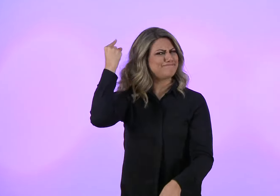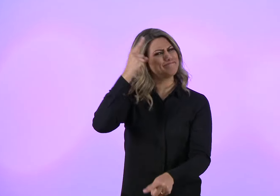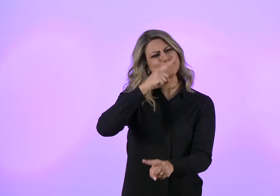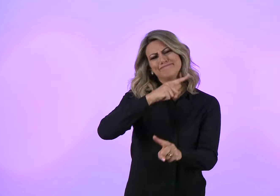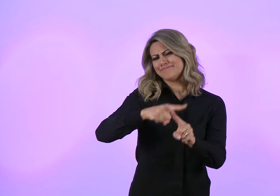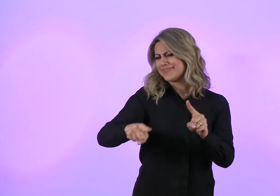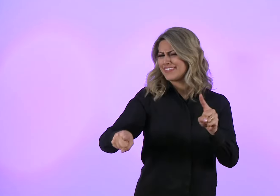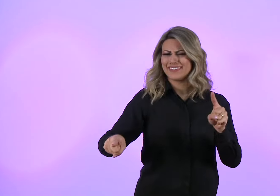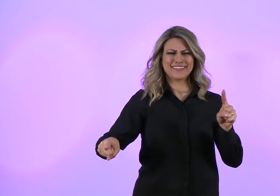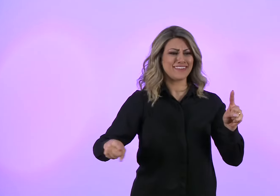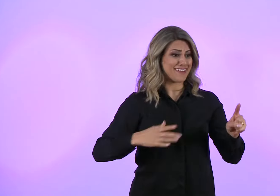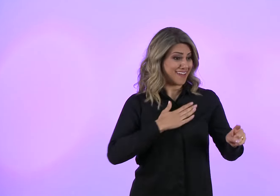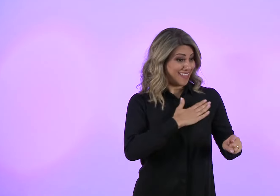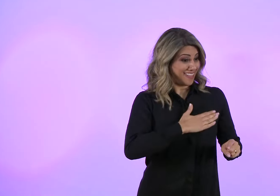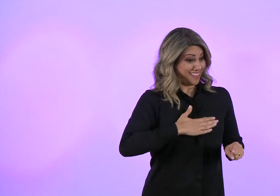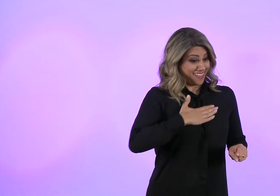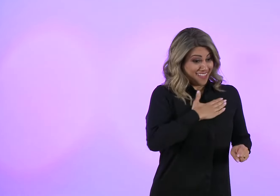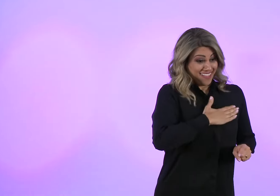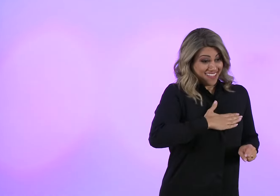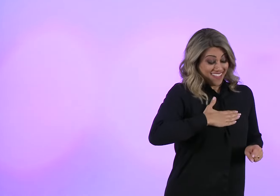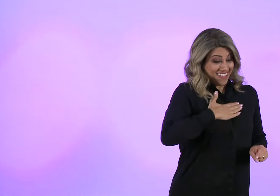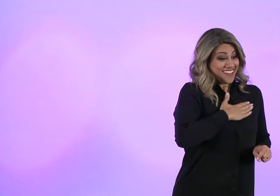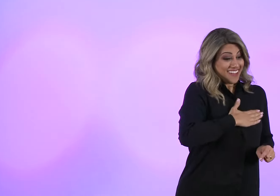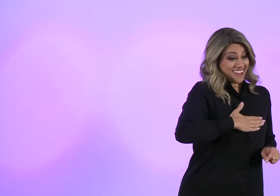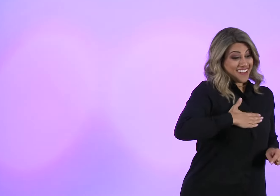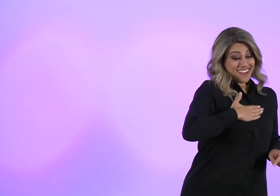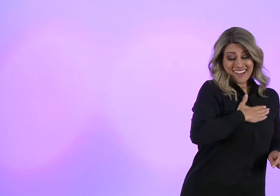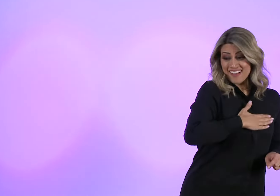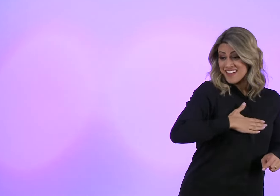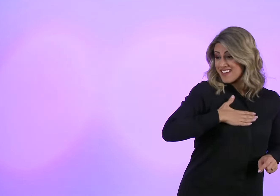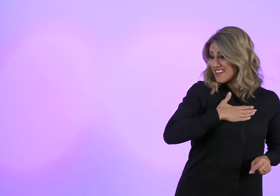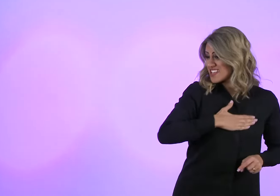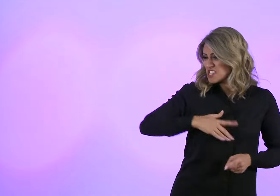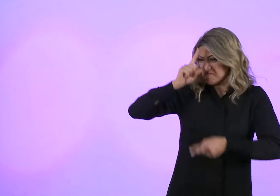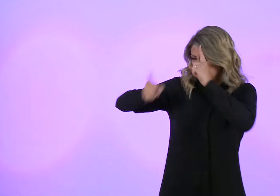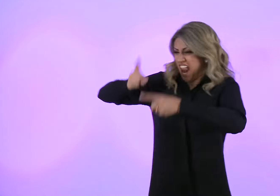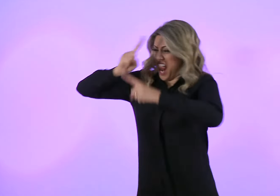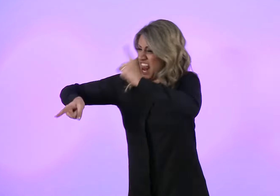Gostar não dá direito de dominar